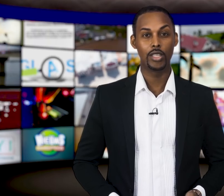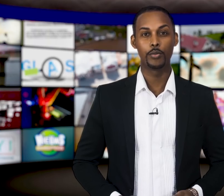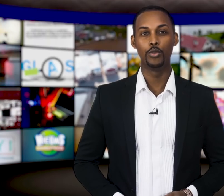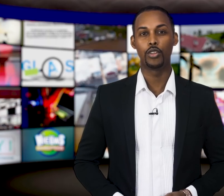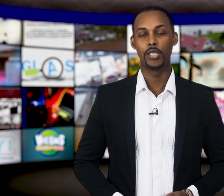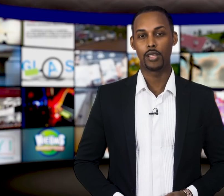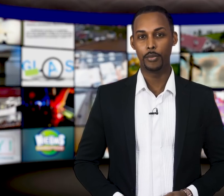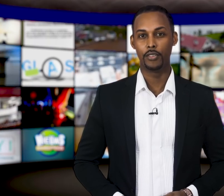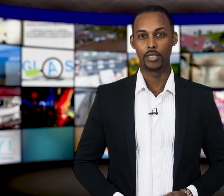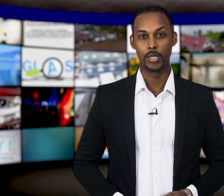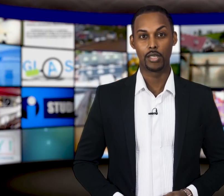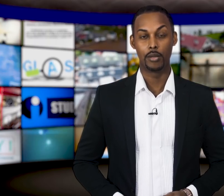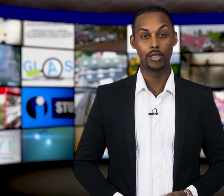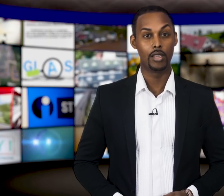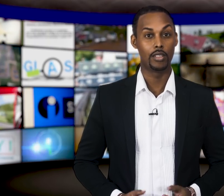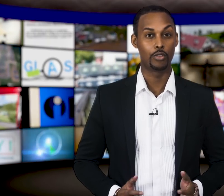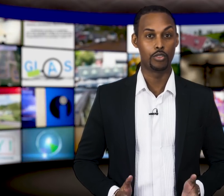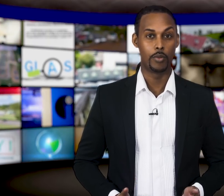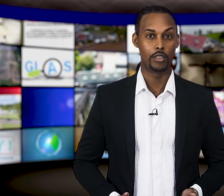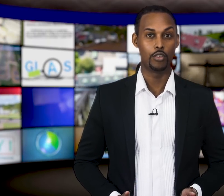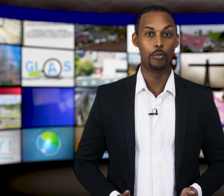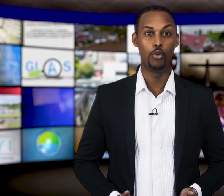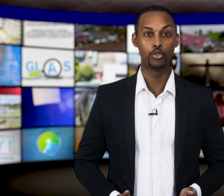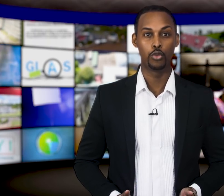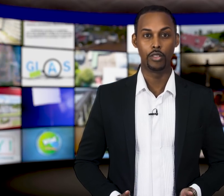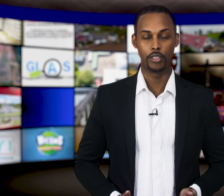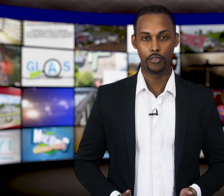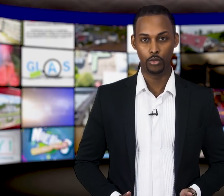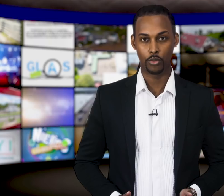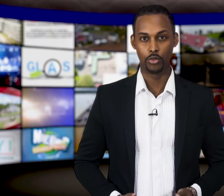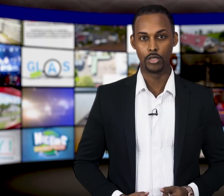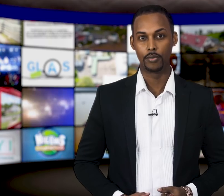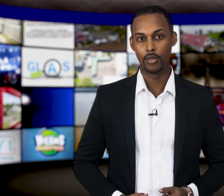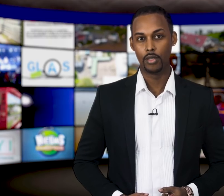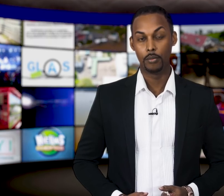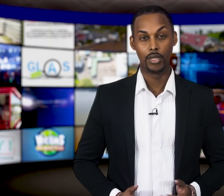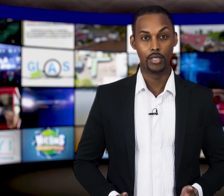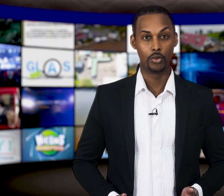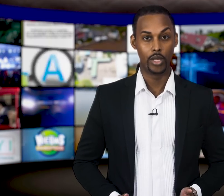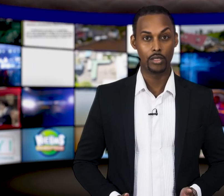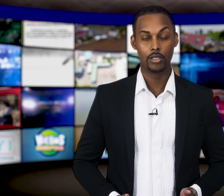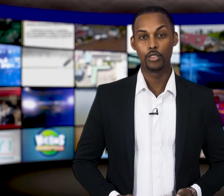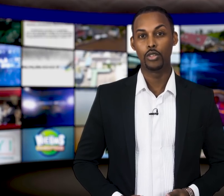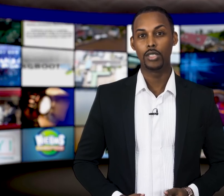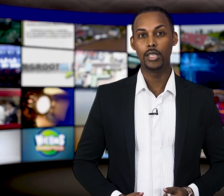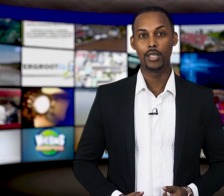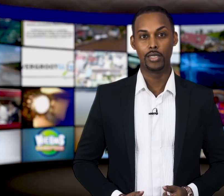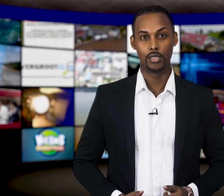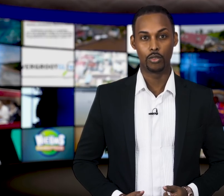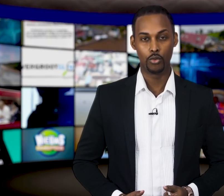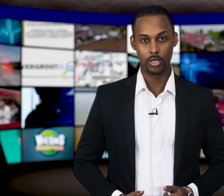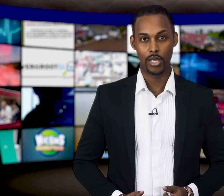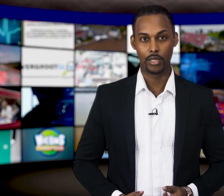Deze wet is bedoeld om de samenleving te beschermen tegen het kunstmatig omhoogstuwen van de valutakoersen. Met deze wet zullen